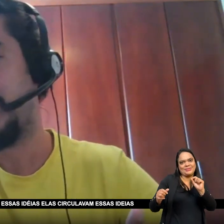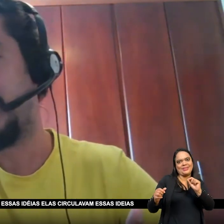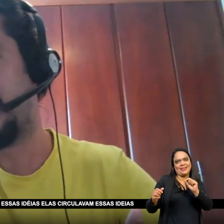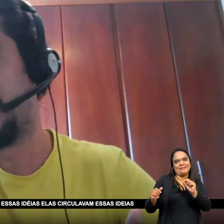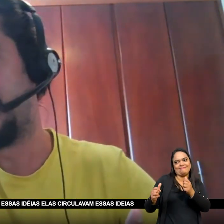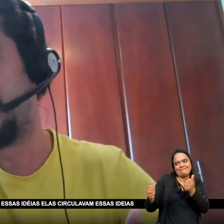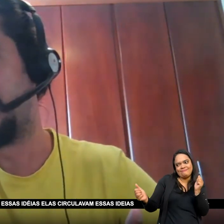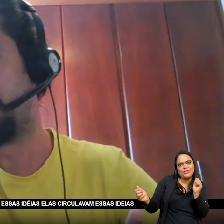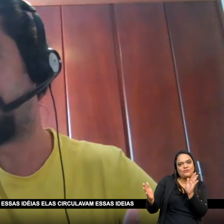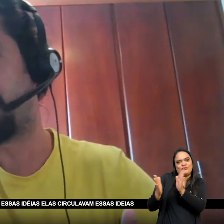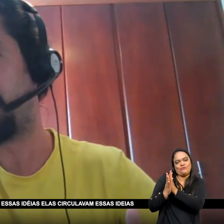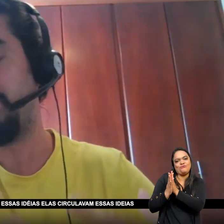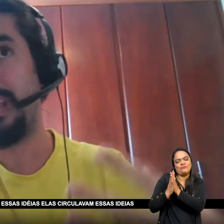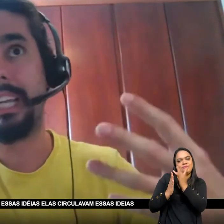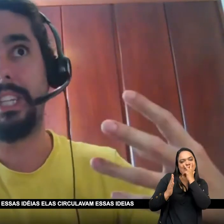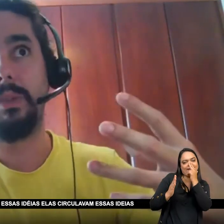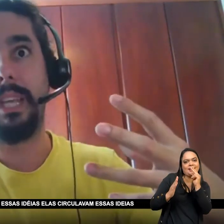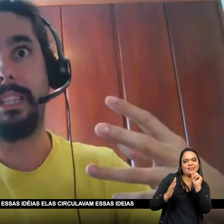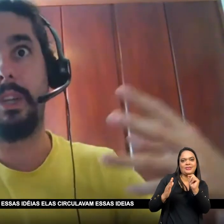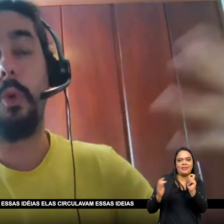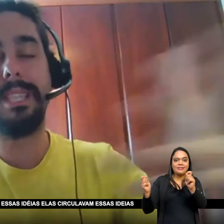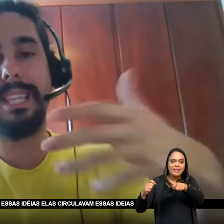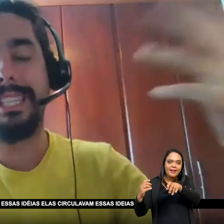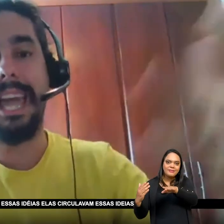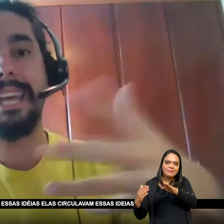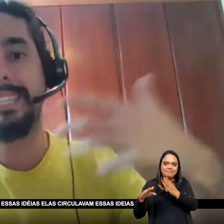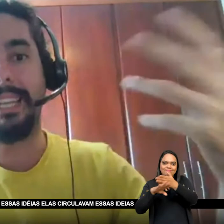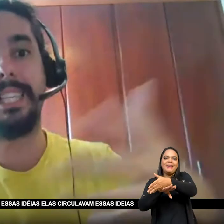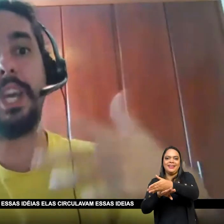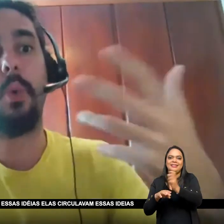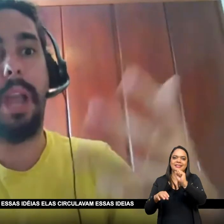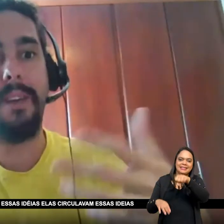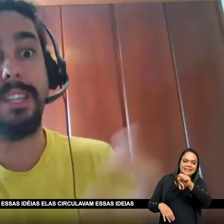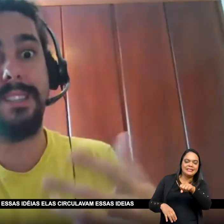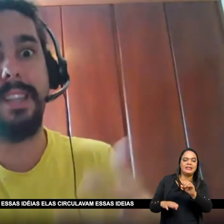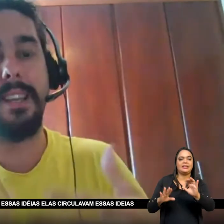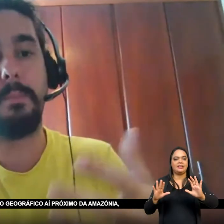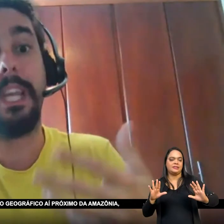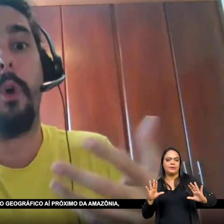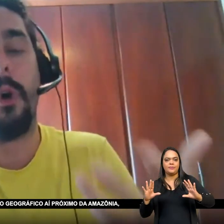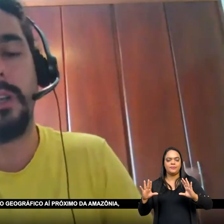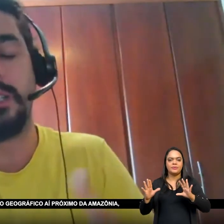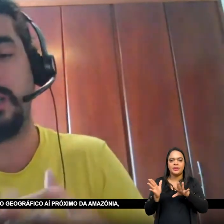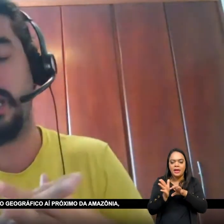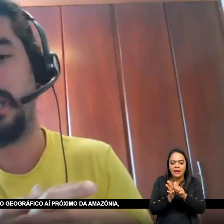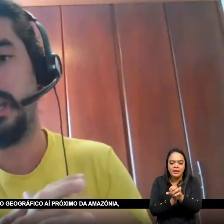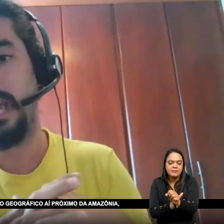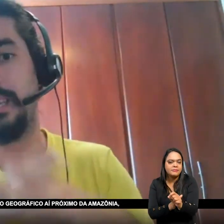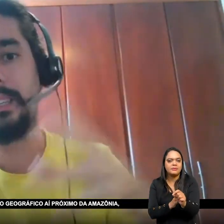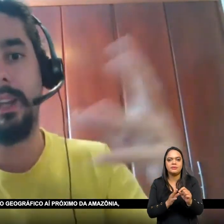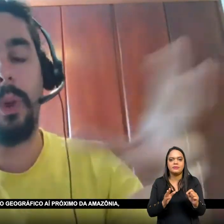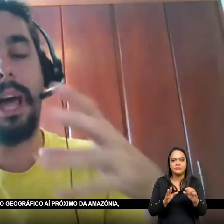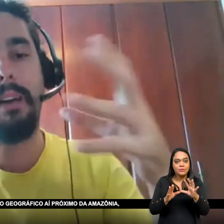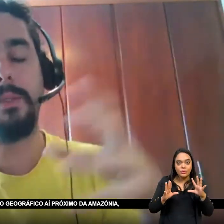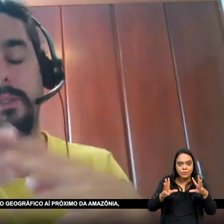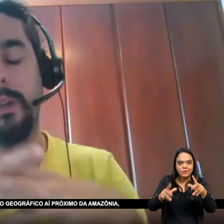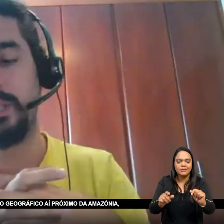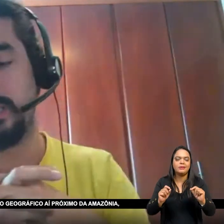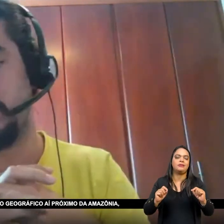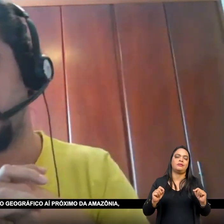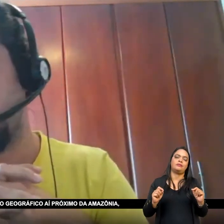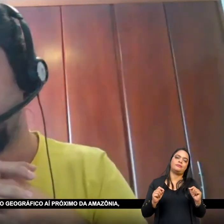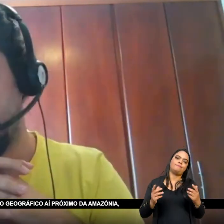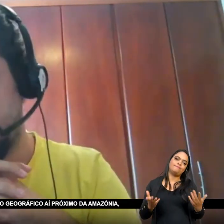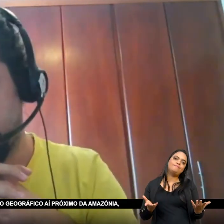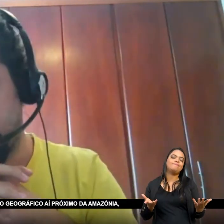gente A questão De como Essas ideias Elas circulavam Essas ideias Perigosas Elas circulavam Você